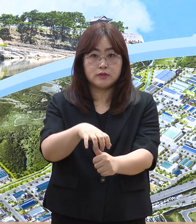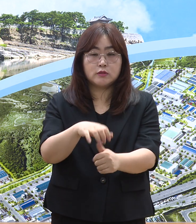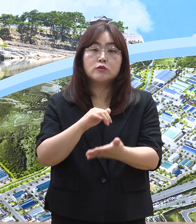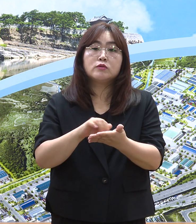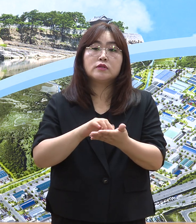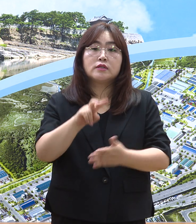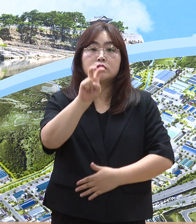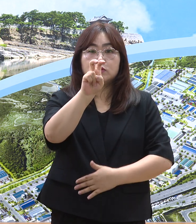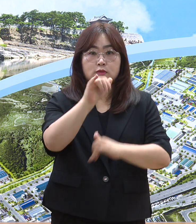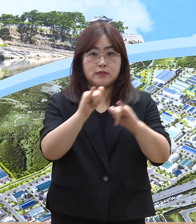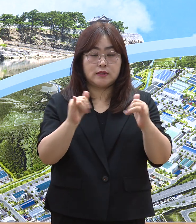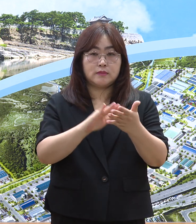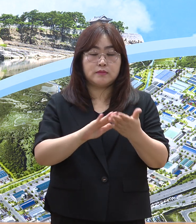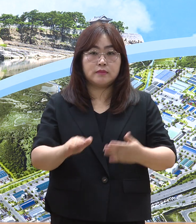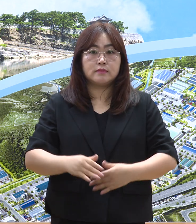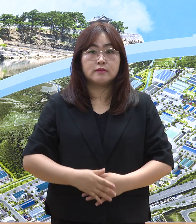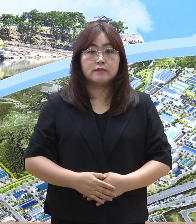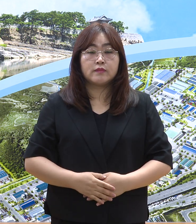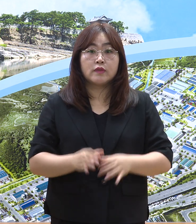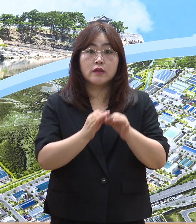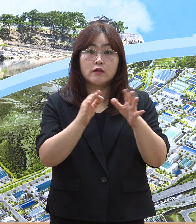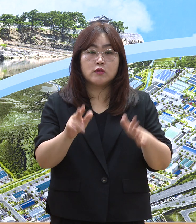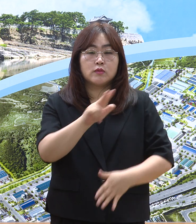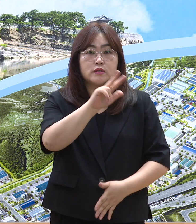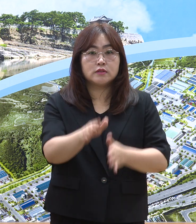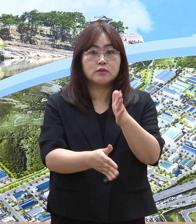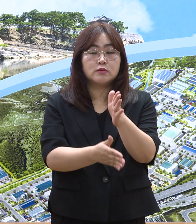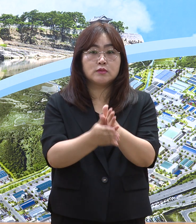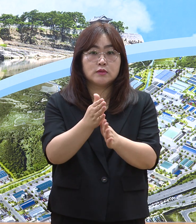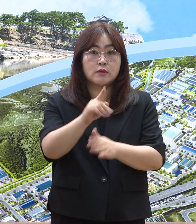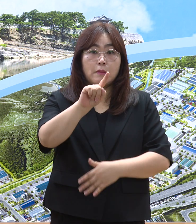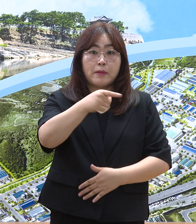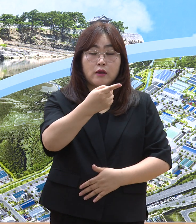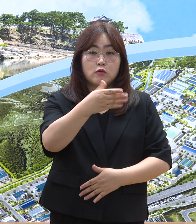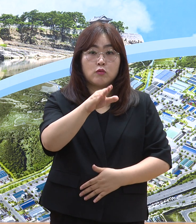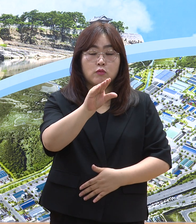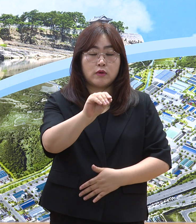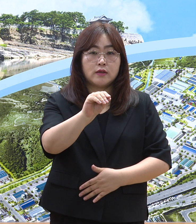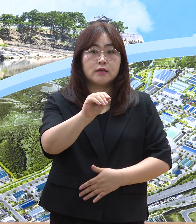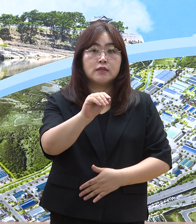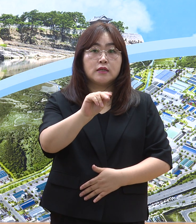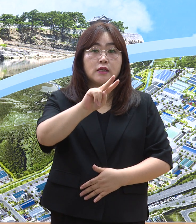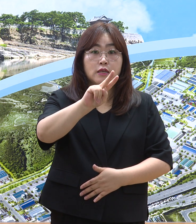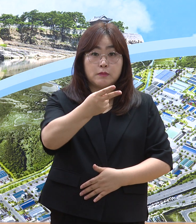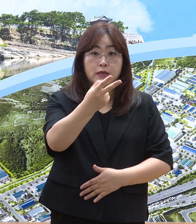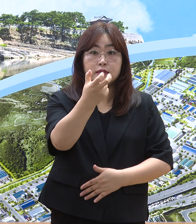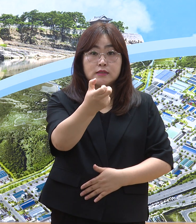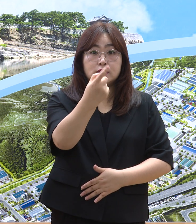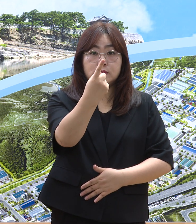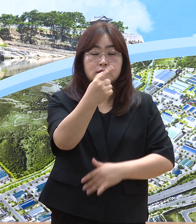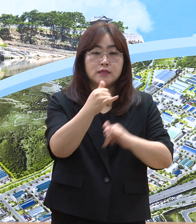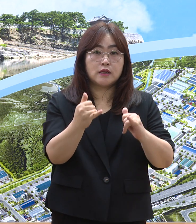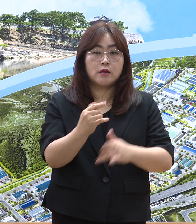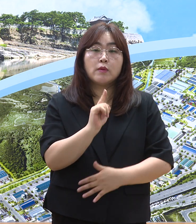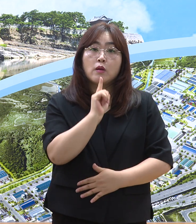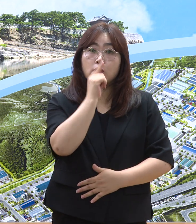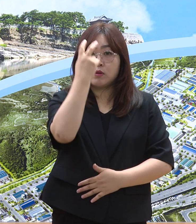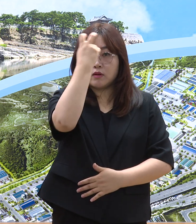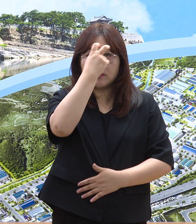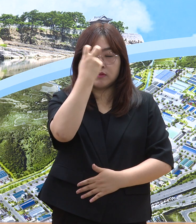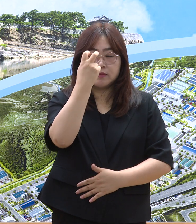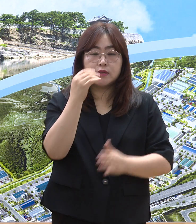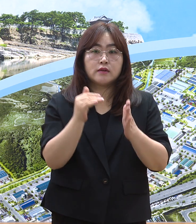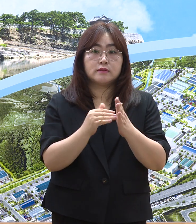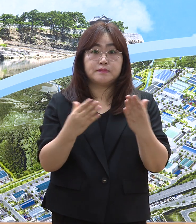20명입니다. 그동안 우리시는 109만 271명에 대하여 코로나19 검사를